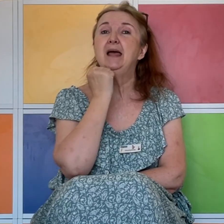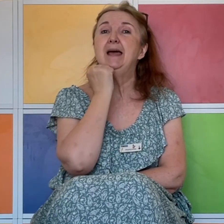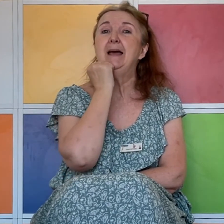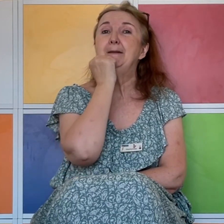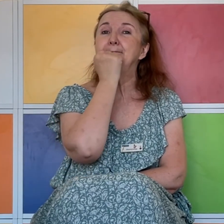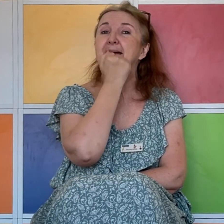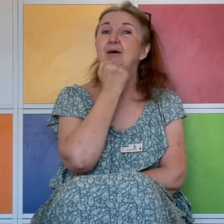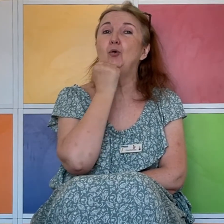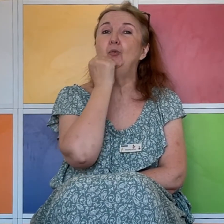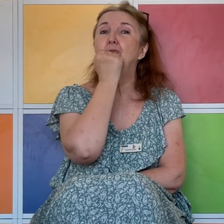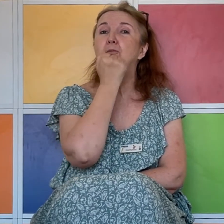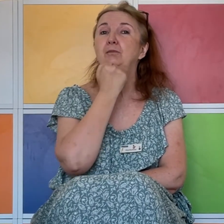Marron.